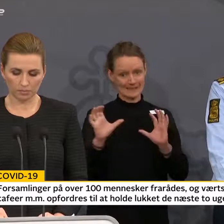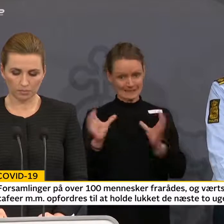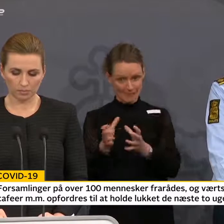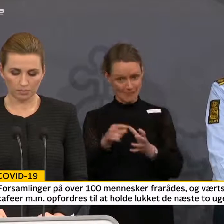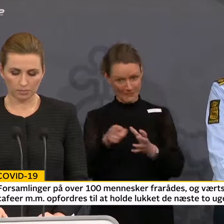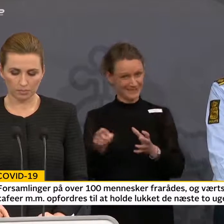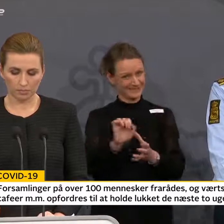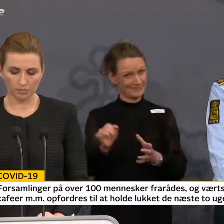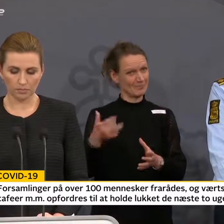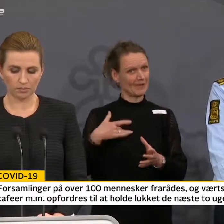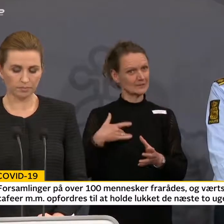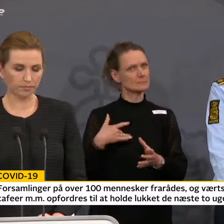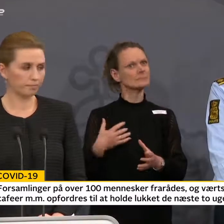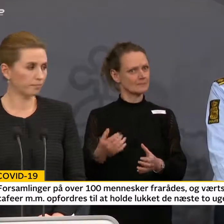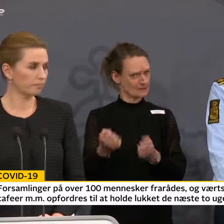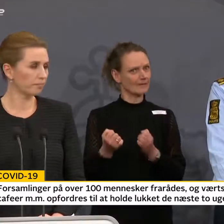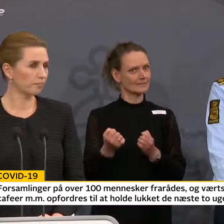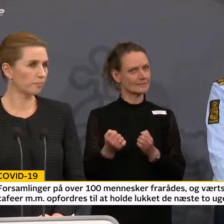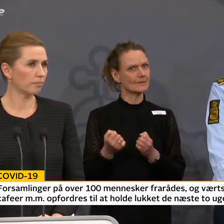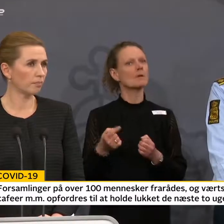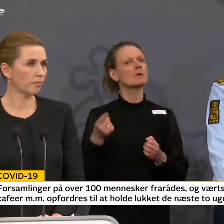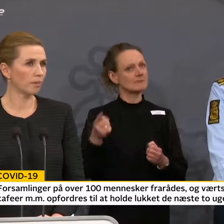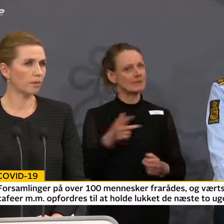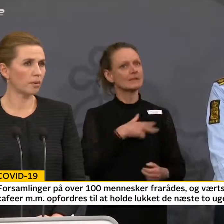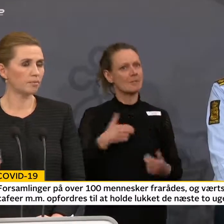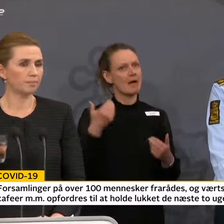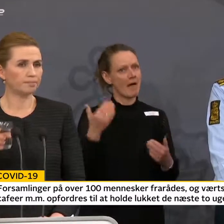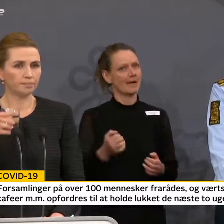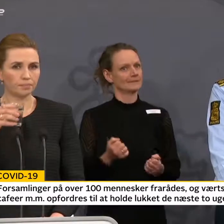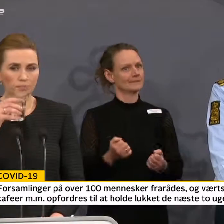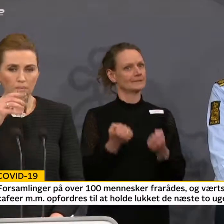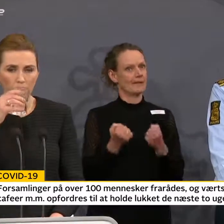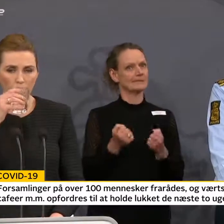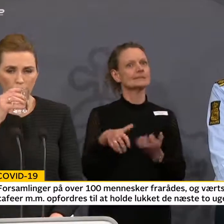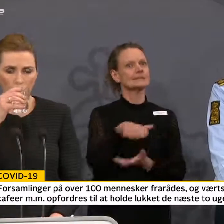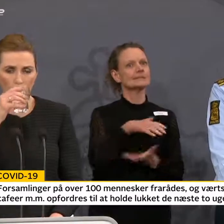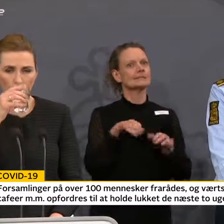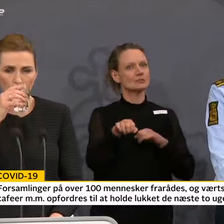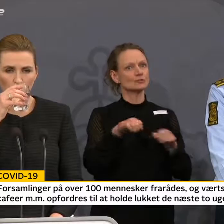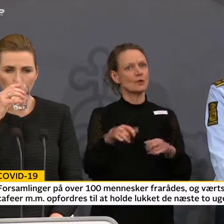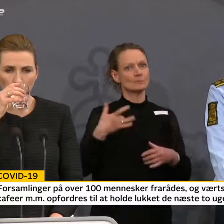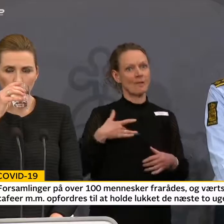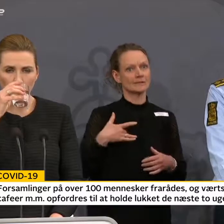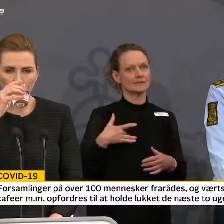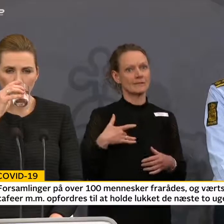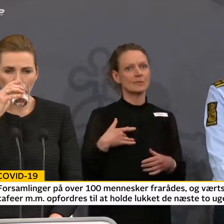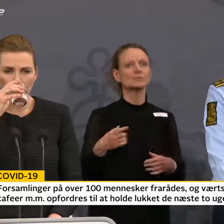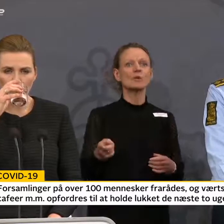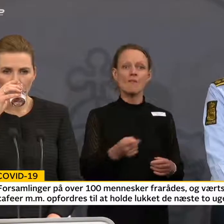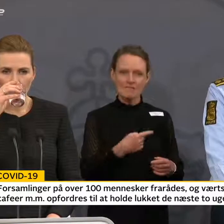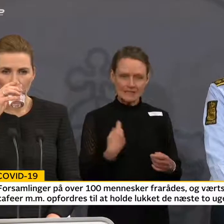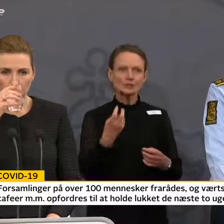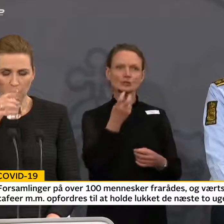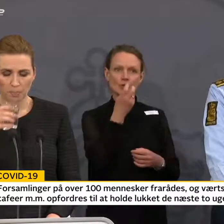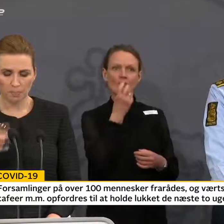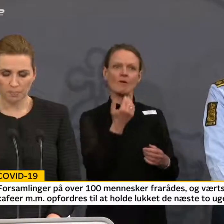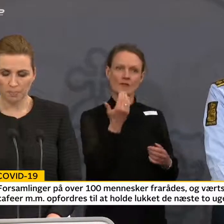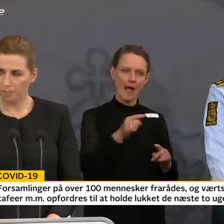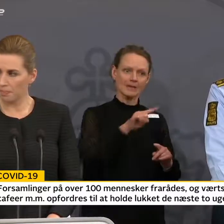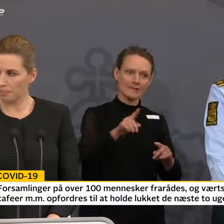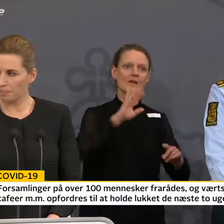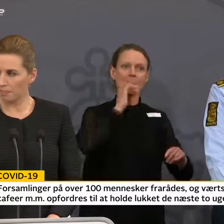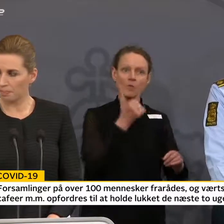stærkt. Danmark har et stærkt krisestyringsberedskab. Vi skal nok sørge for, at der er det til rådighed, som skal bruges, både i